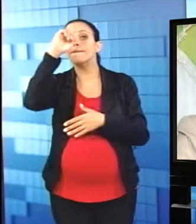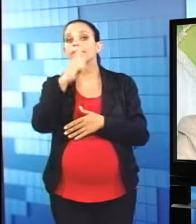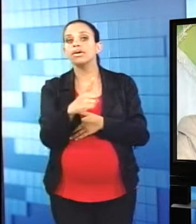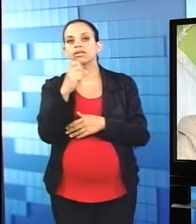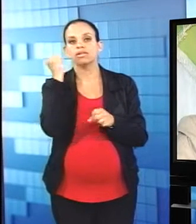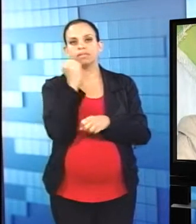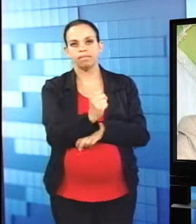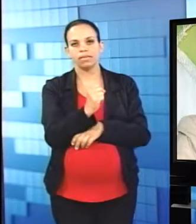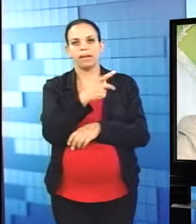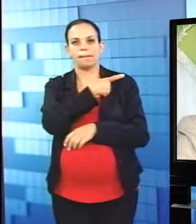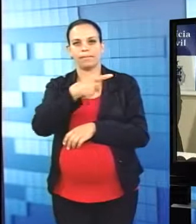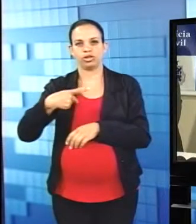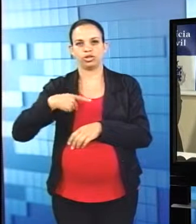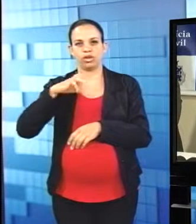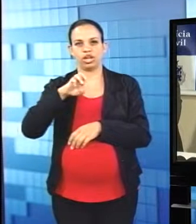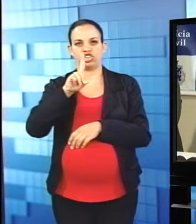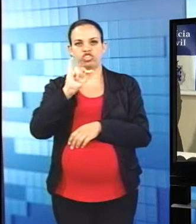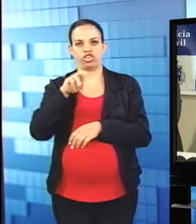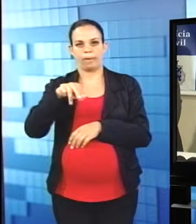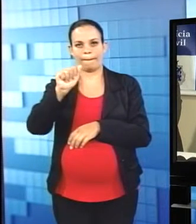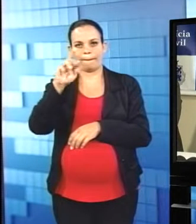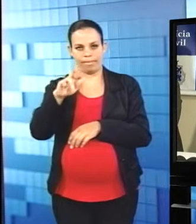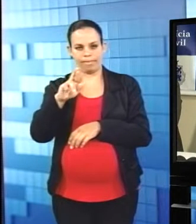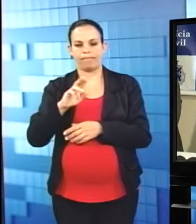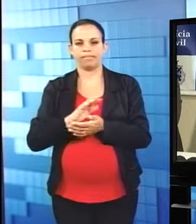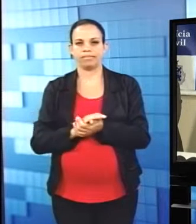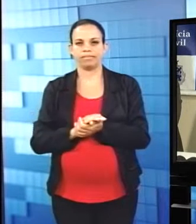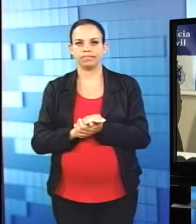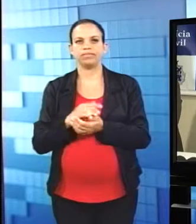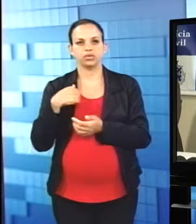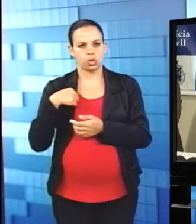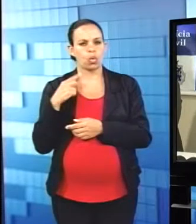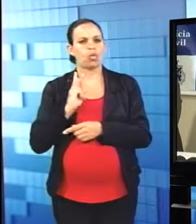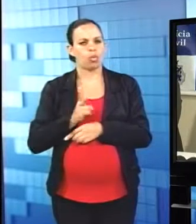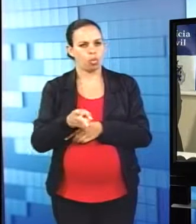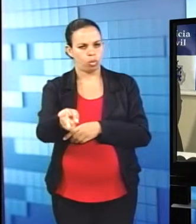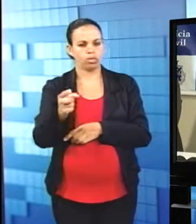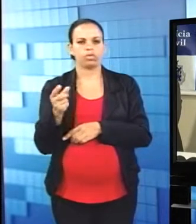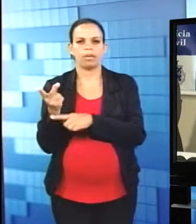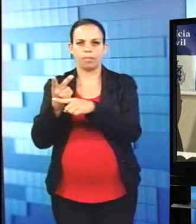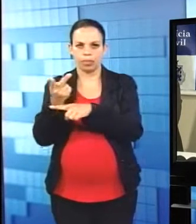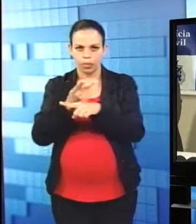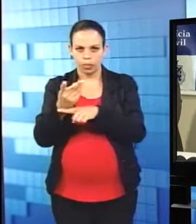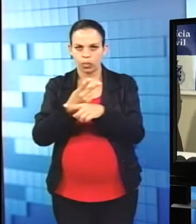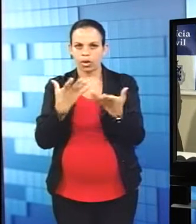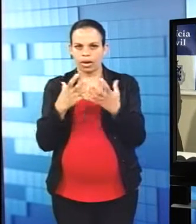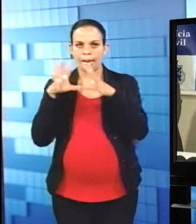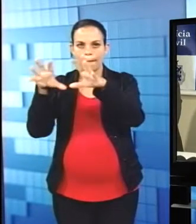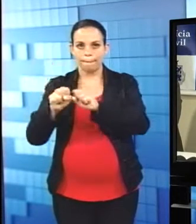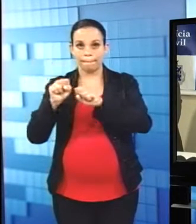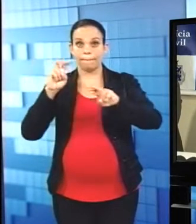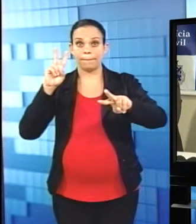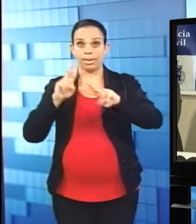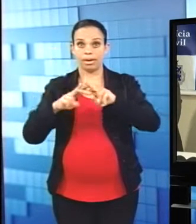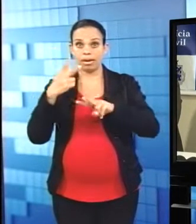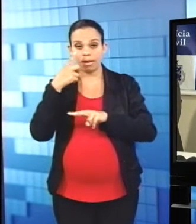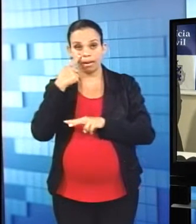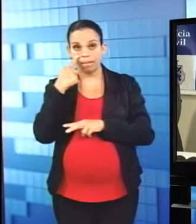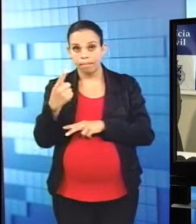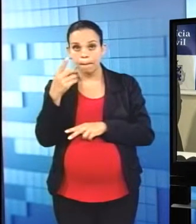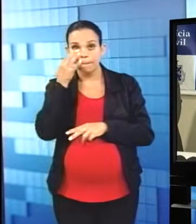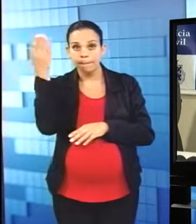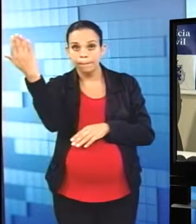terminaram executando o crime. O Eduardo, o senhor Eduardo, conseguiu fugir, porque havia sido sequestrado,